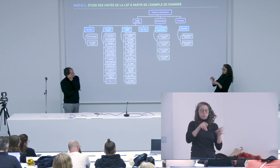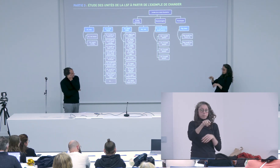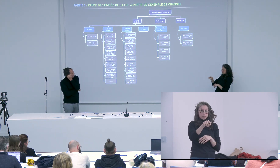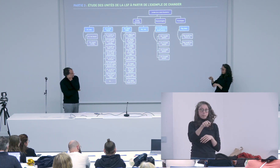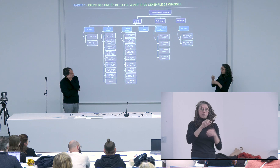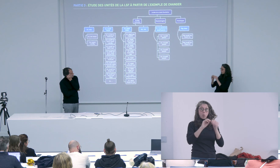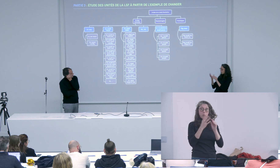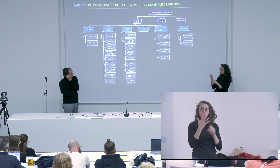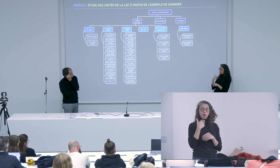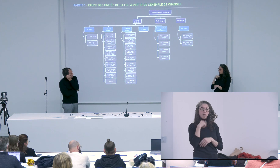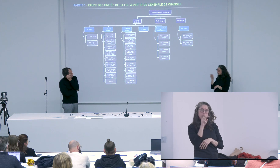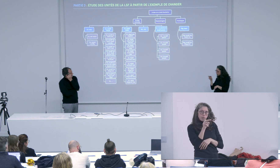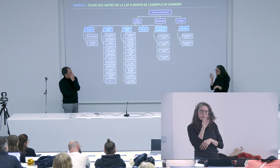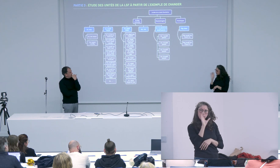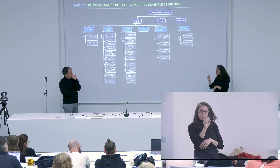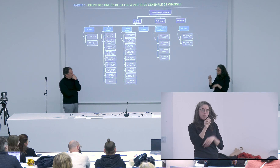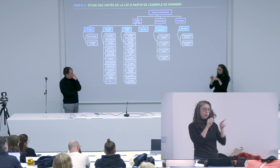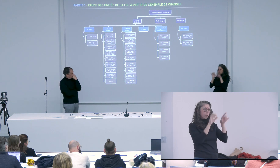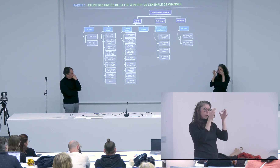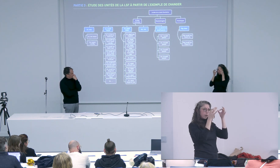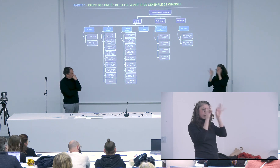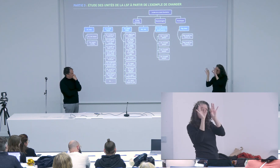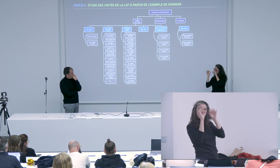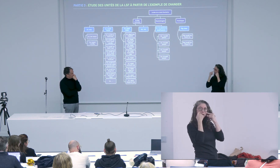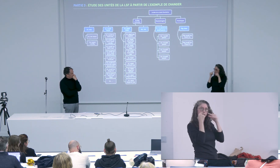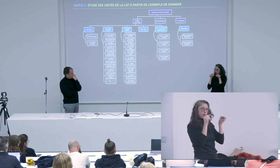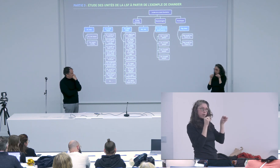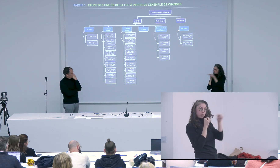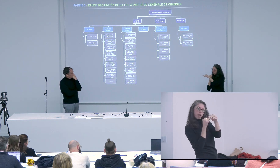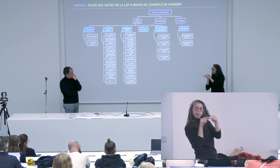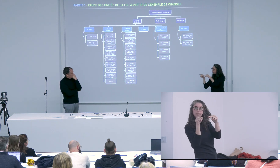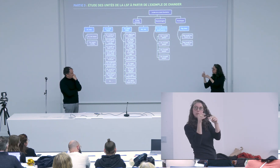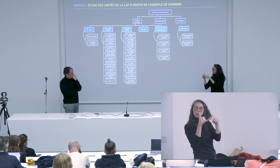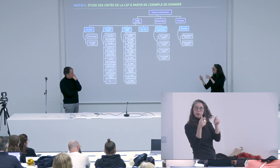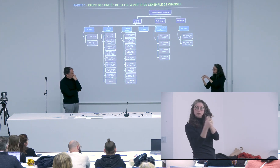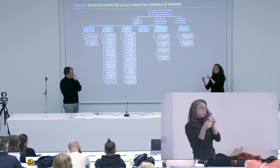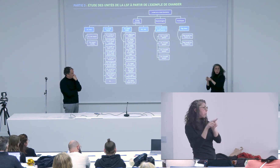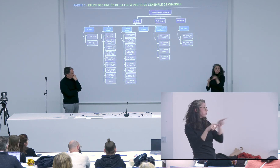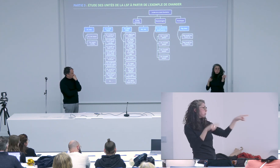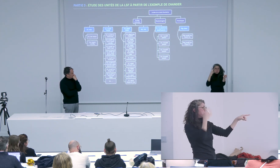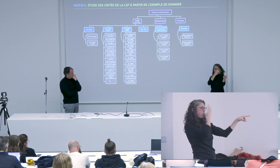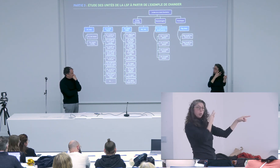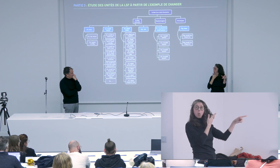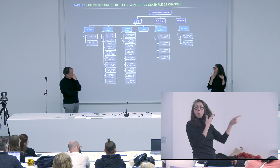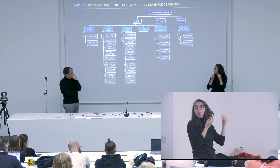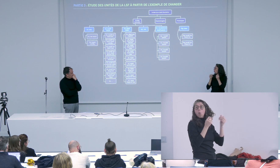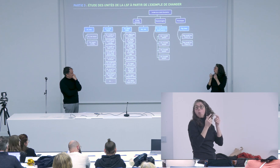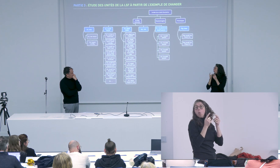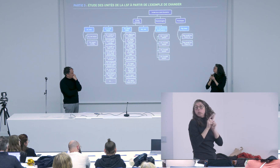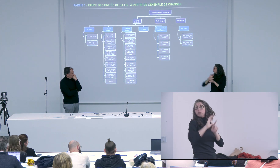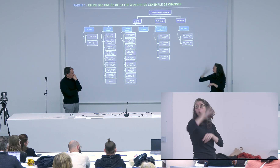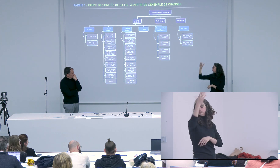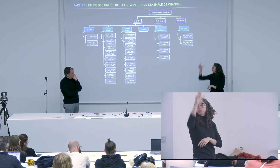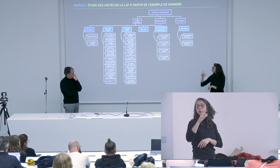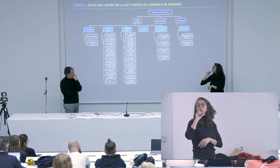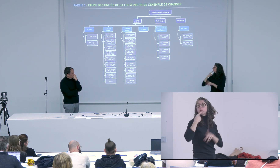Bouchovo et puis une caméra sur une autre personne mais le problème c'est que je voyais que le regard sur Marie-Thérèse Lillet je voyais que le regard un peu comme pour